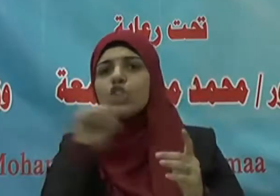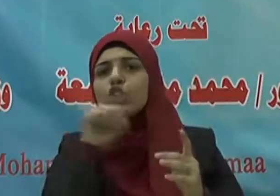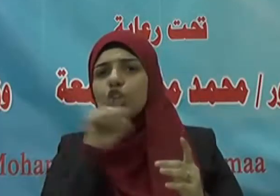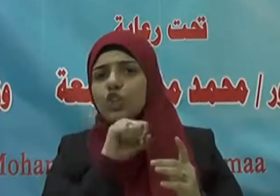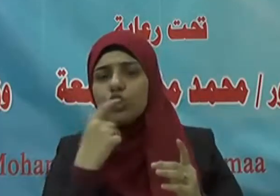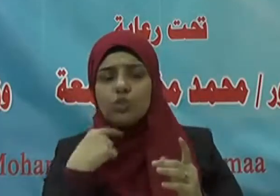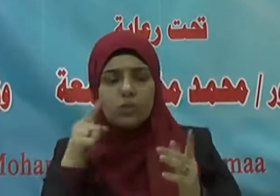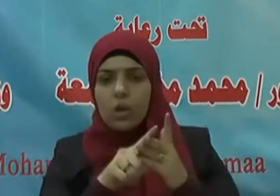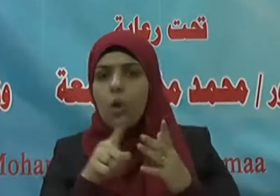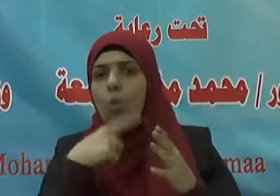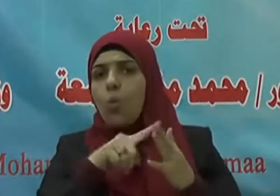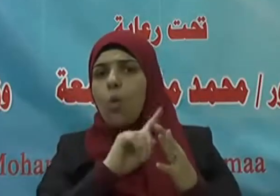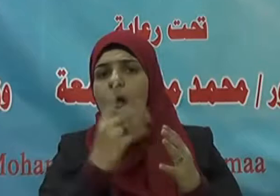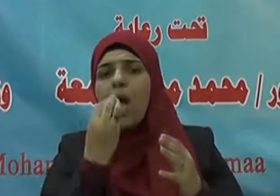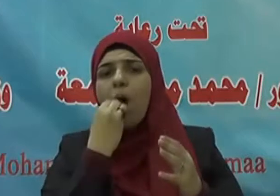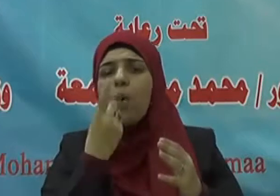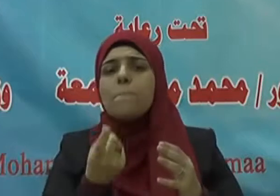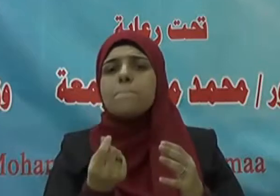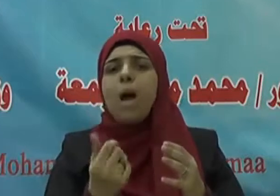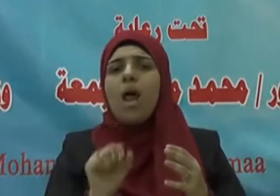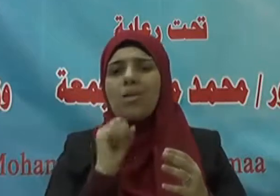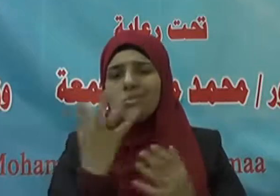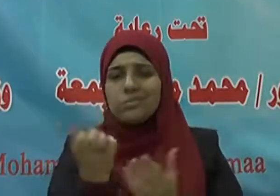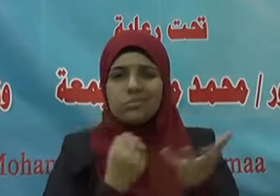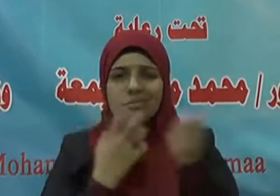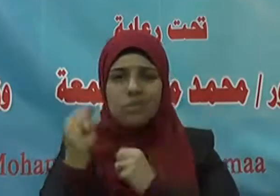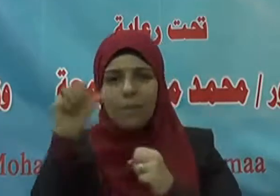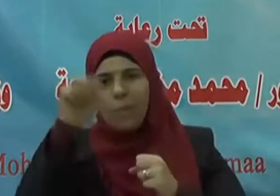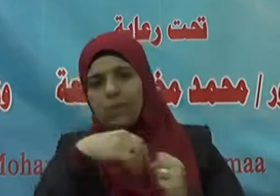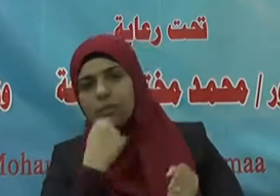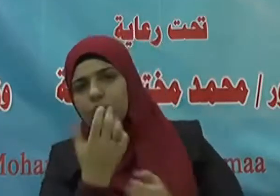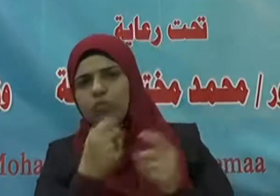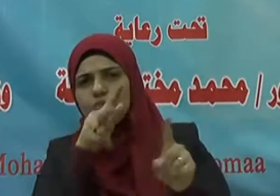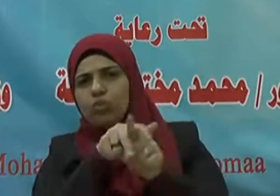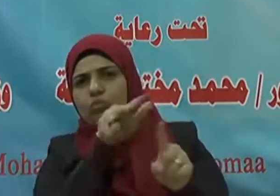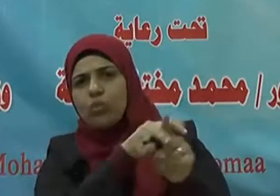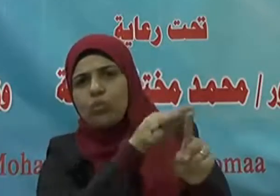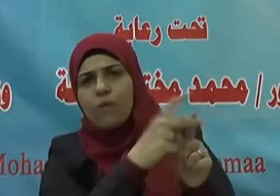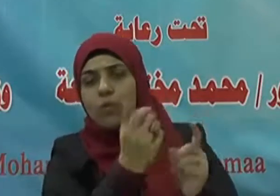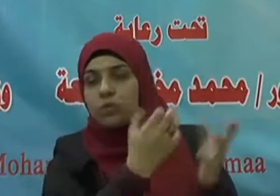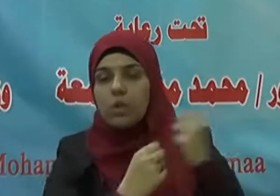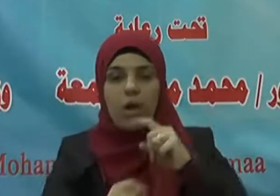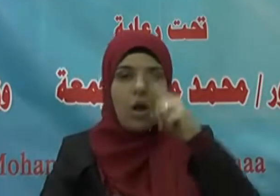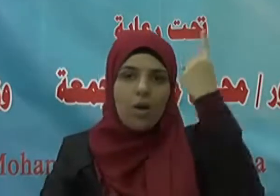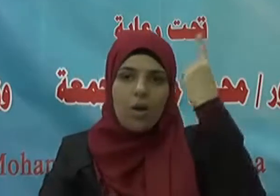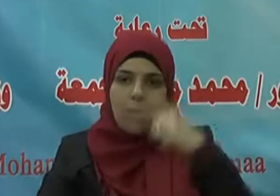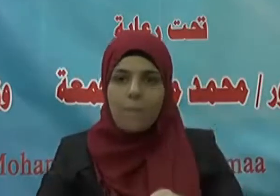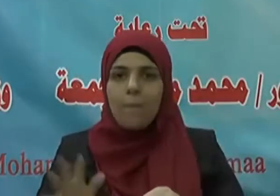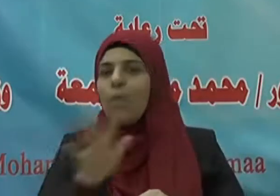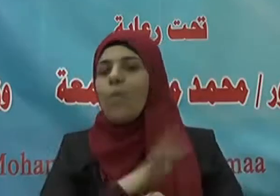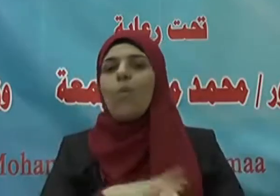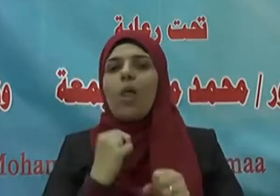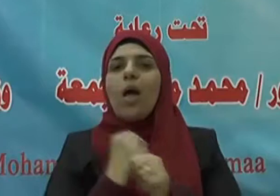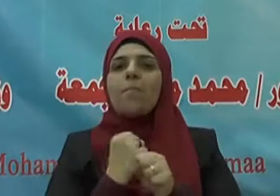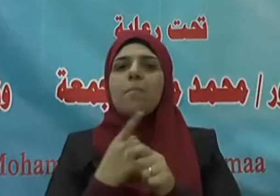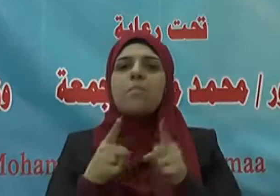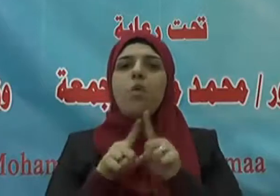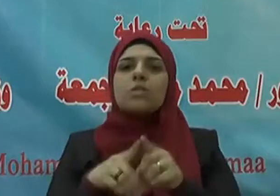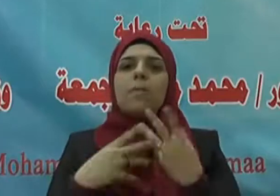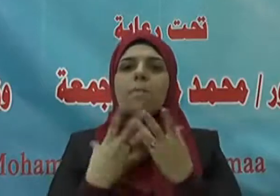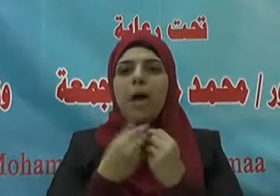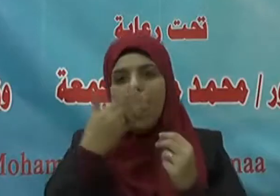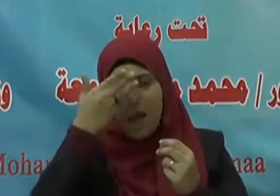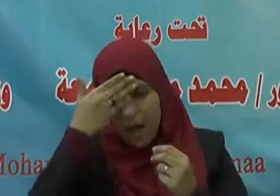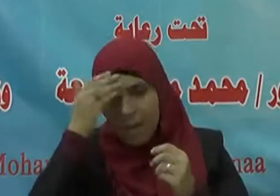يغش ولا يأكل أموال الناس بالباطل فيتوافق أداء